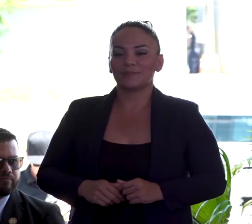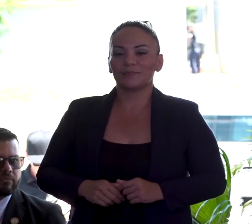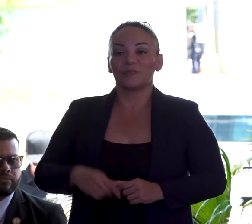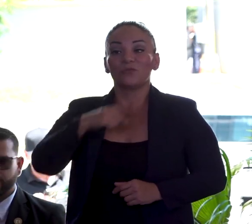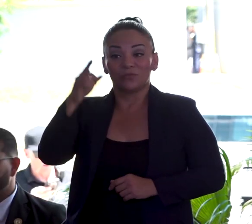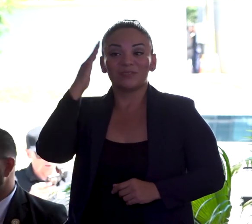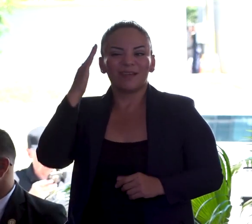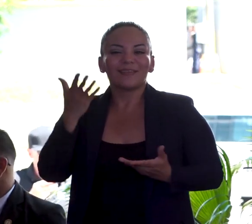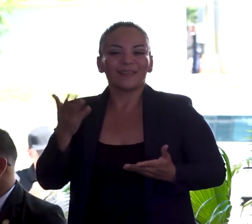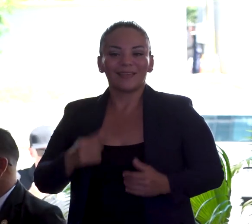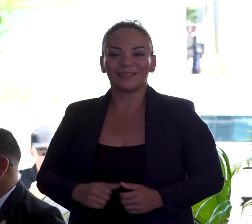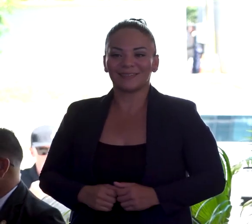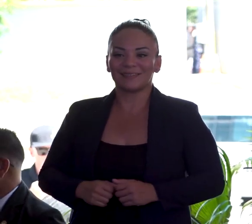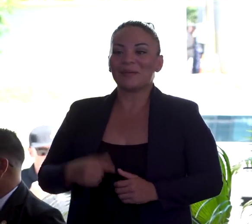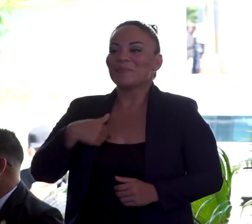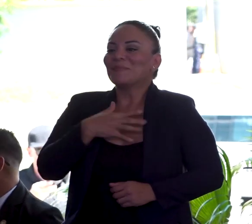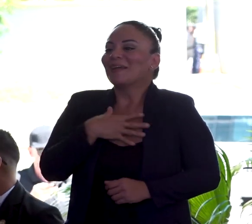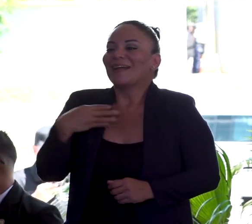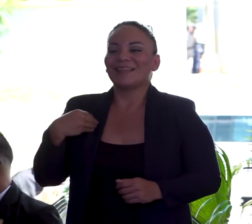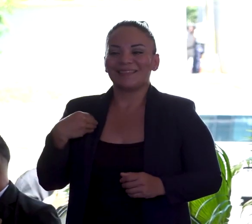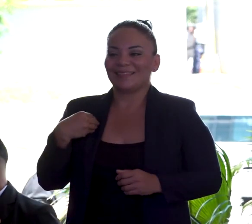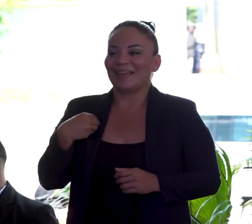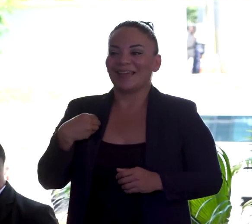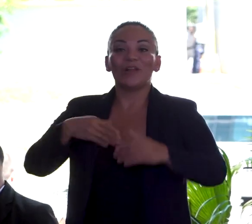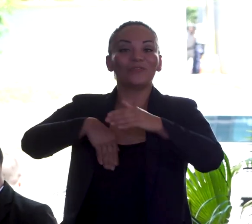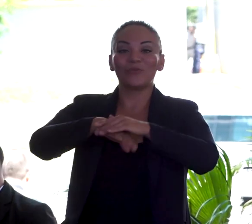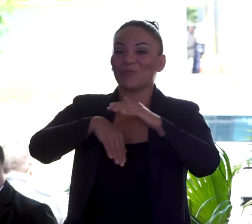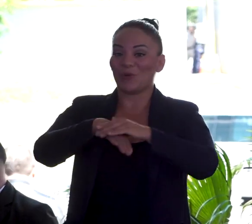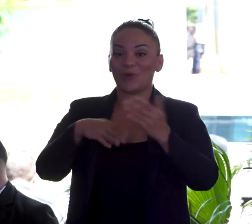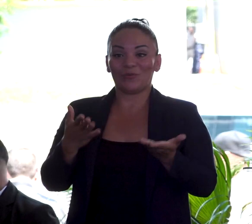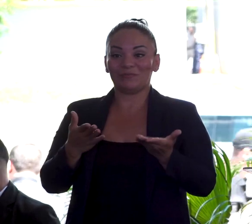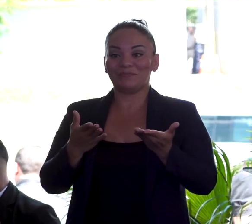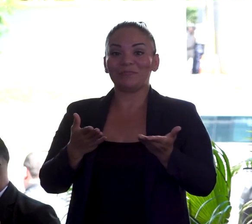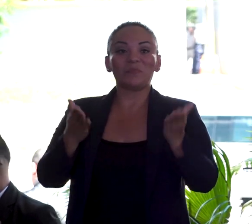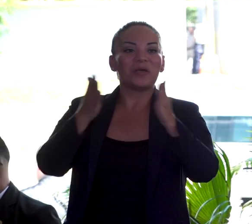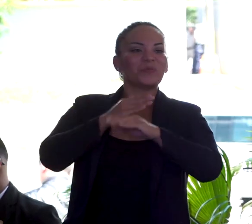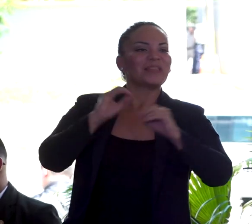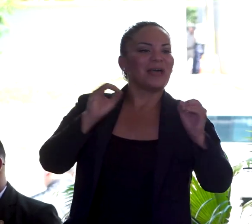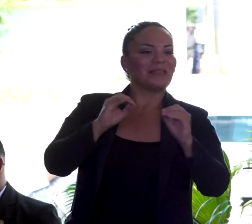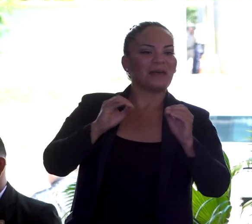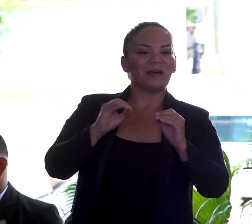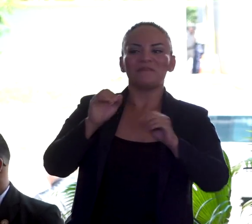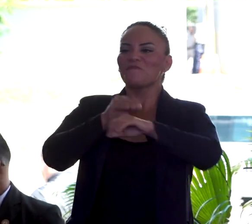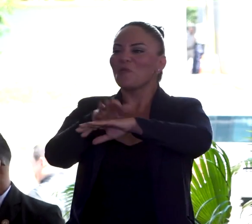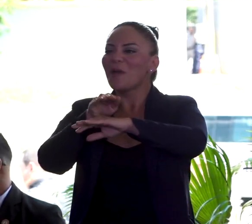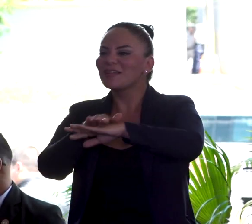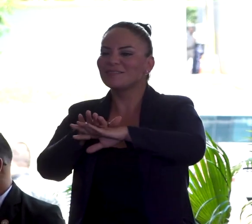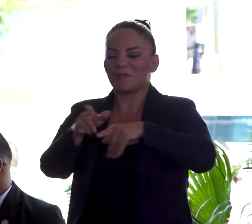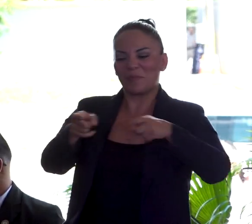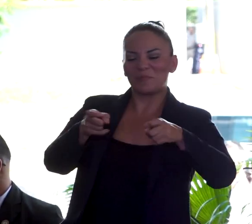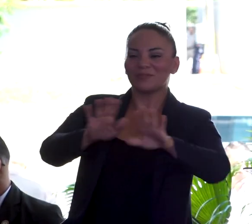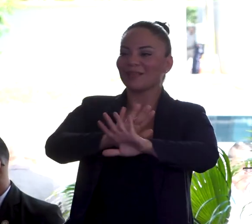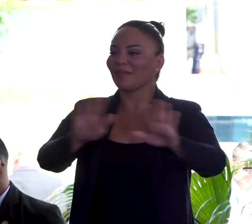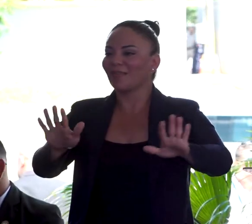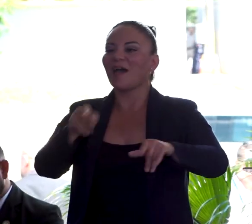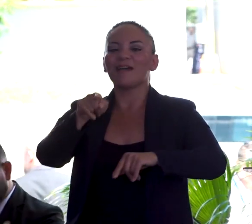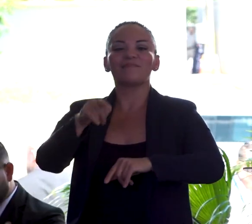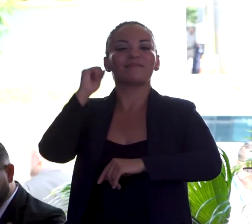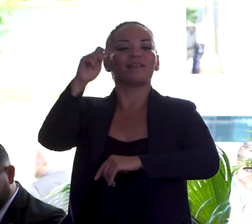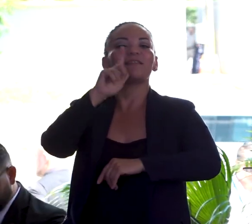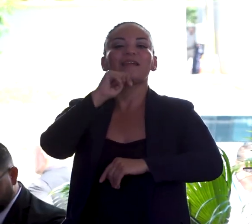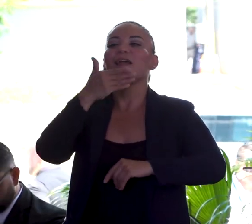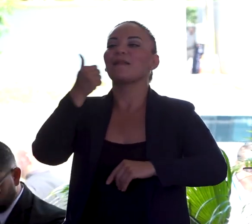¿Saben qué? A mí me encanta el fútbol porque ahí no hay temagogia, ni influencias, ahí gana el mejor.